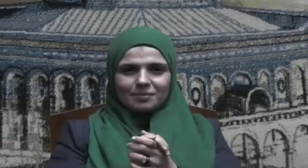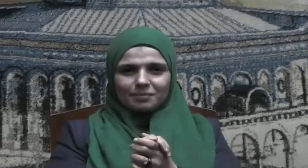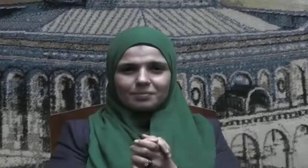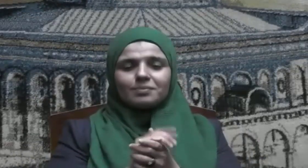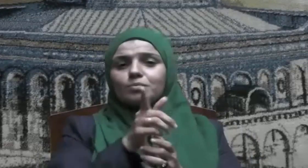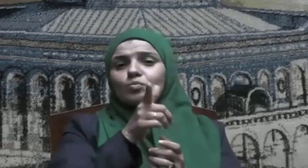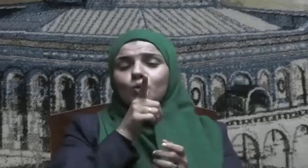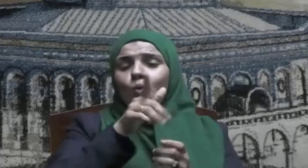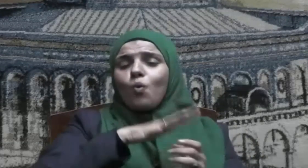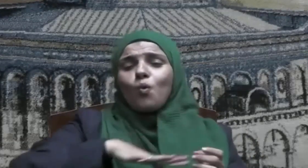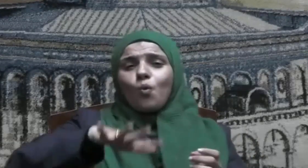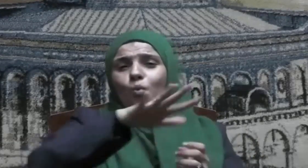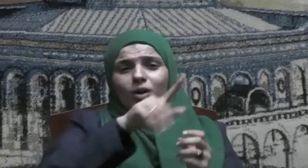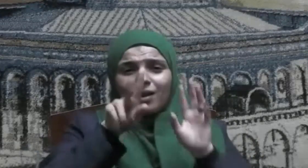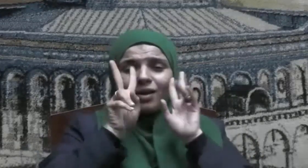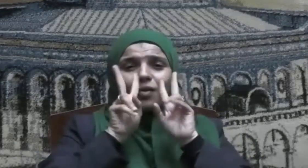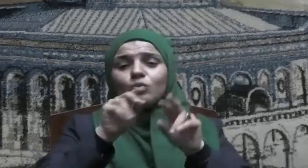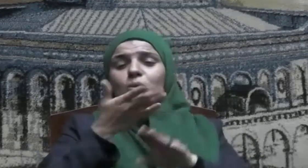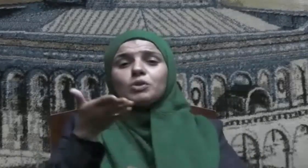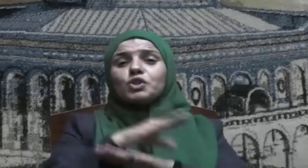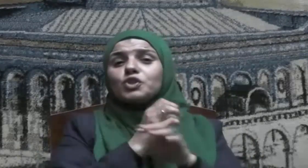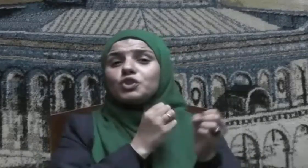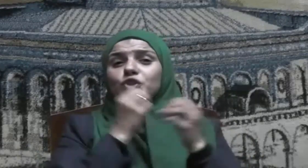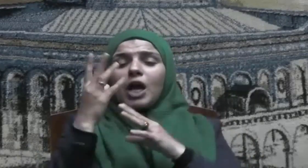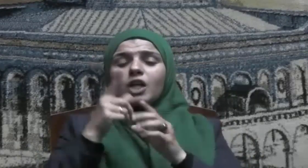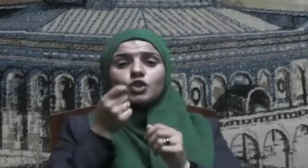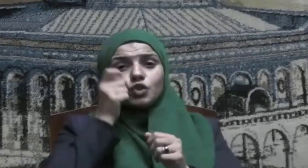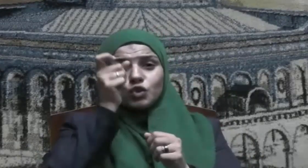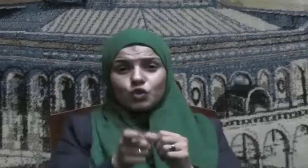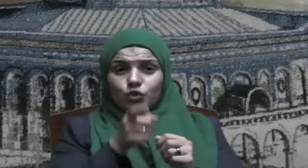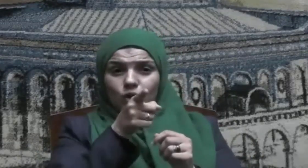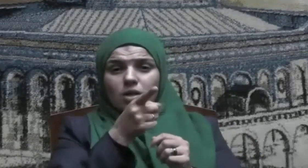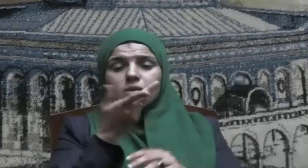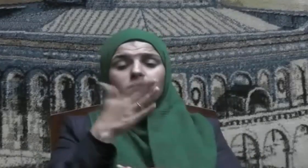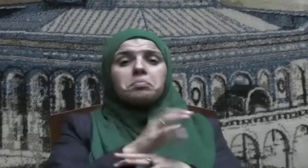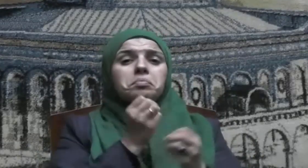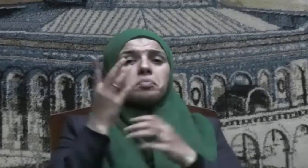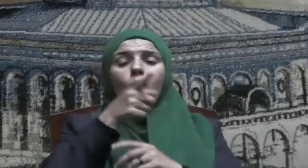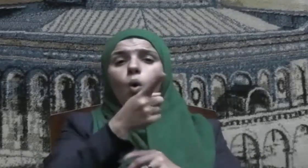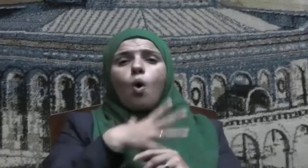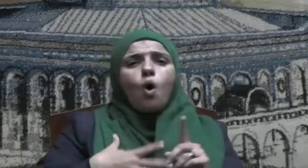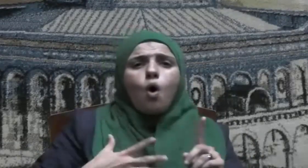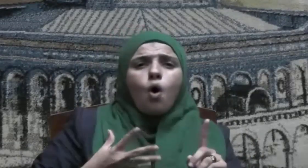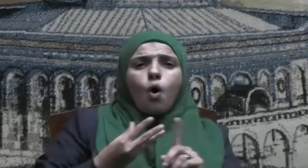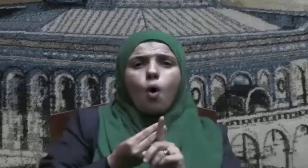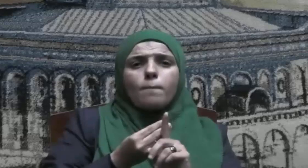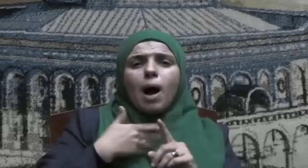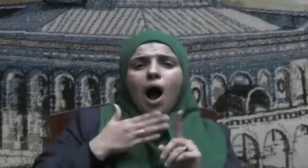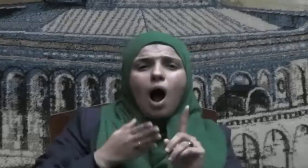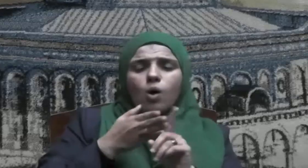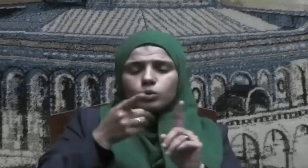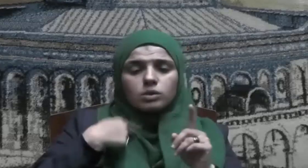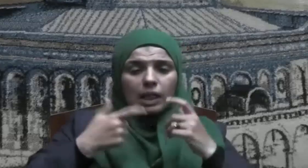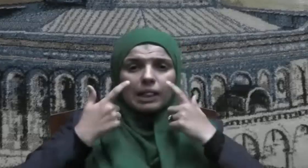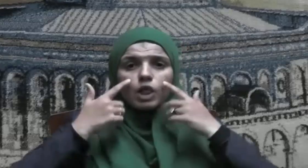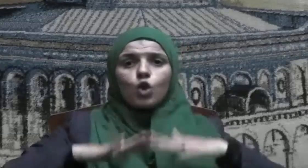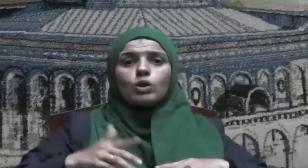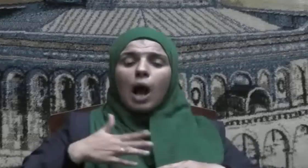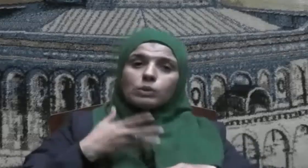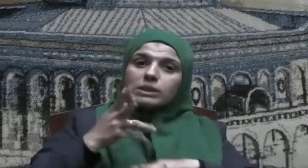كله كان شهيد وحده هو الذي يحب أن يوجع إلى الدنيا فيقتل